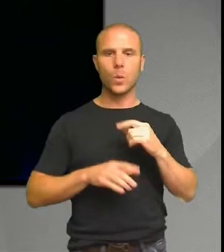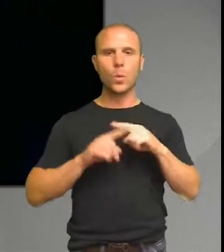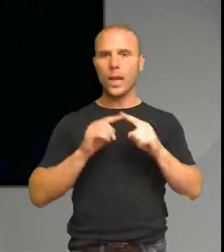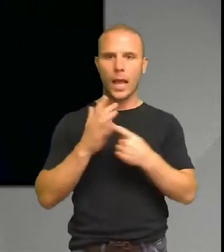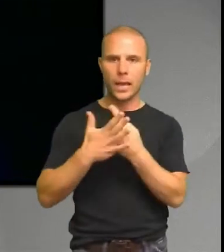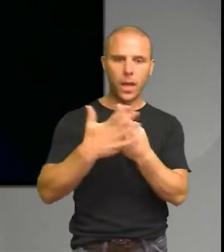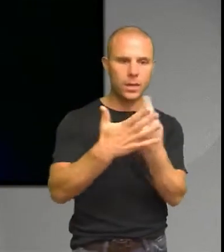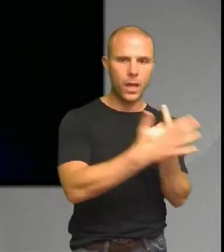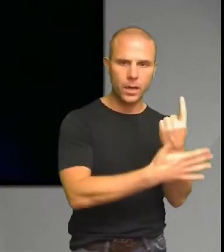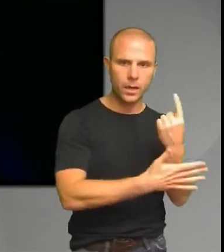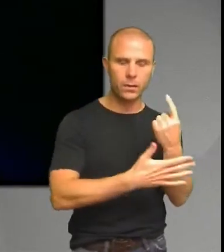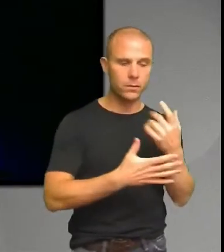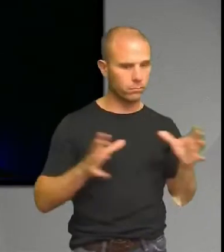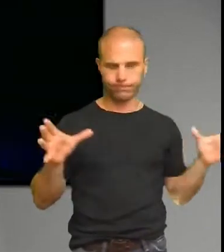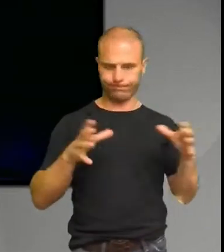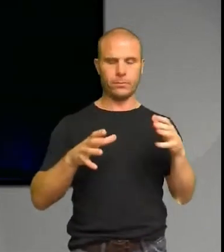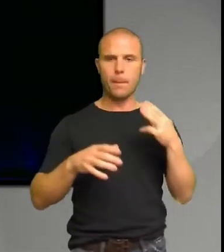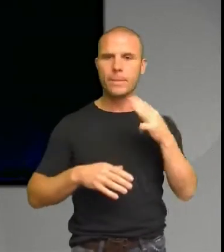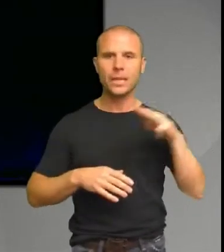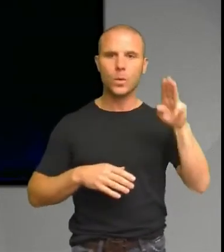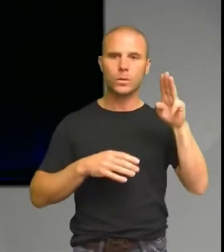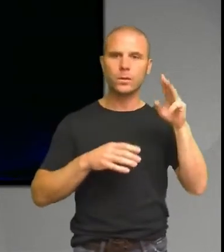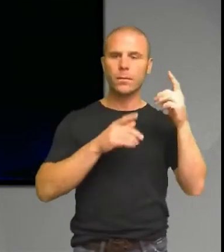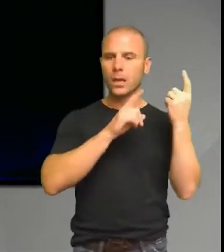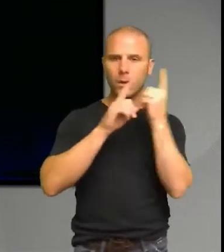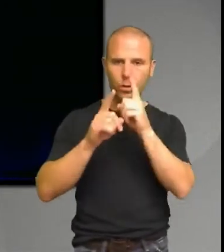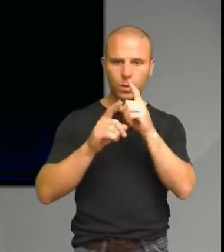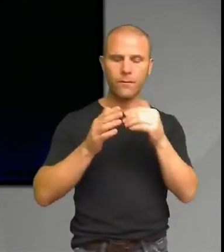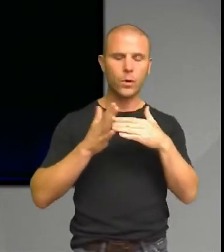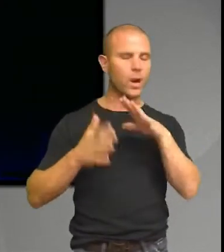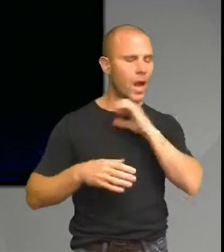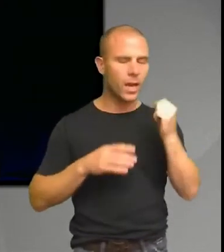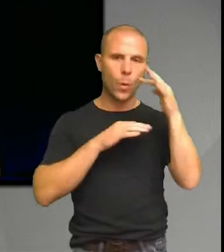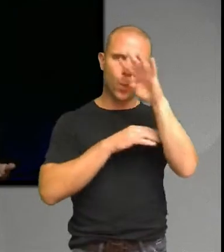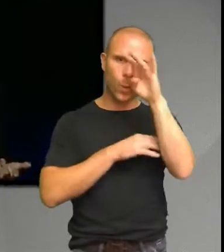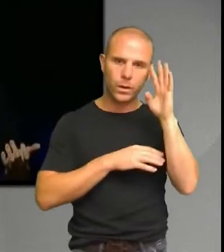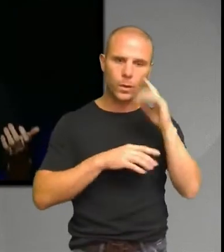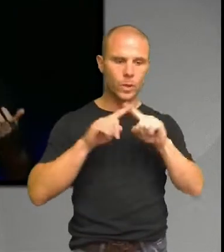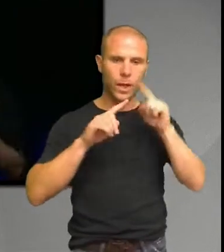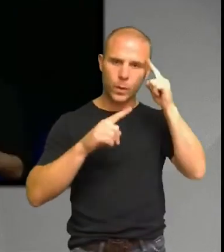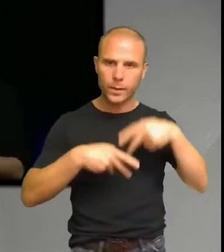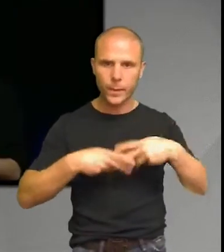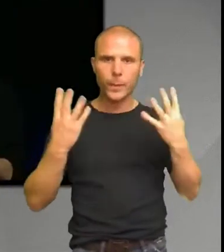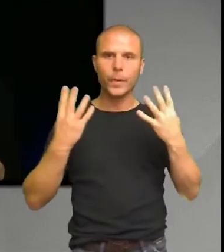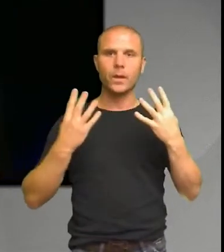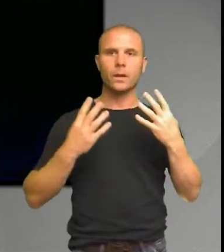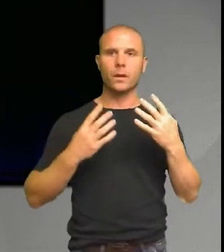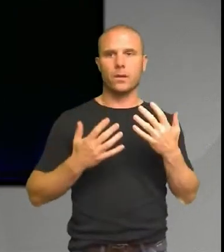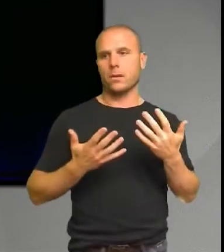alltså miljontals människor på alla kontinenter, ur alla åldrar, ur olika kulturer, både i städer och på